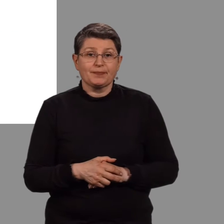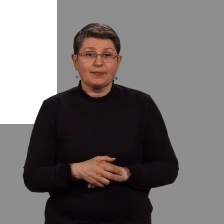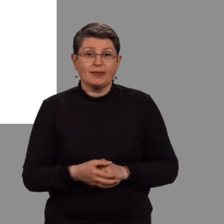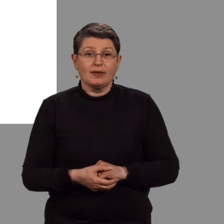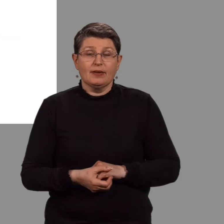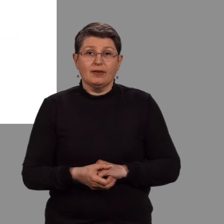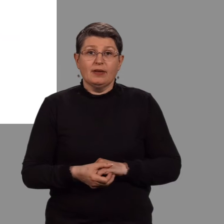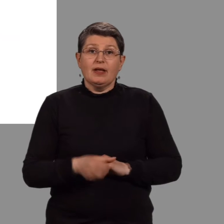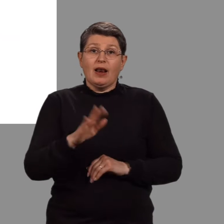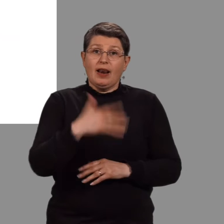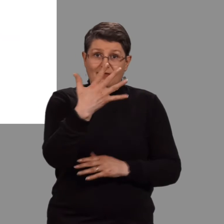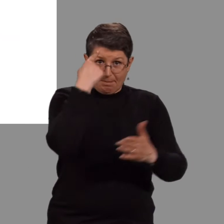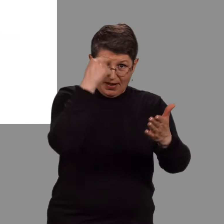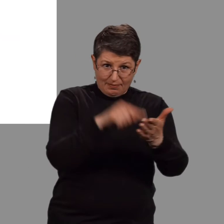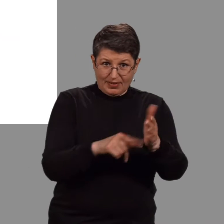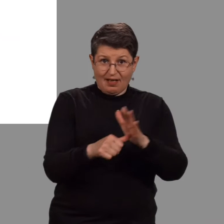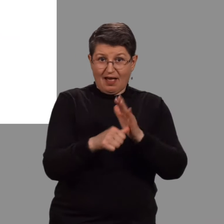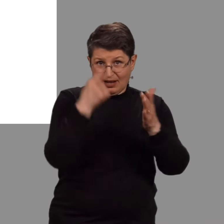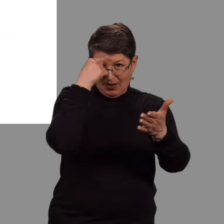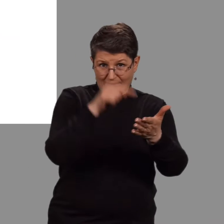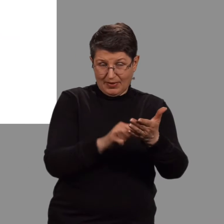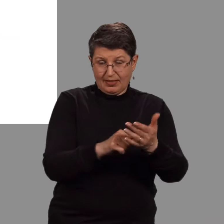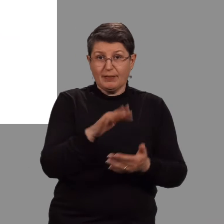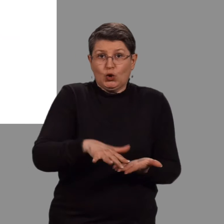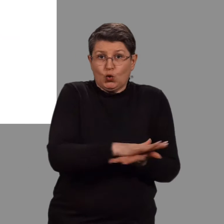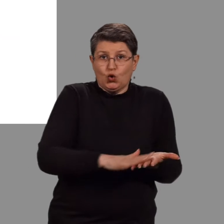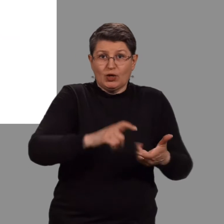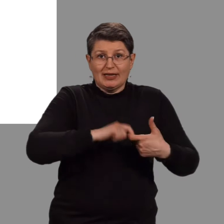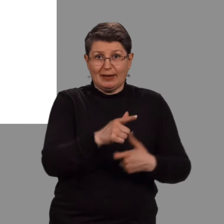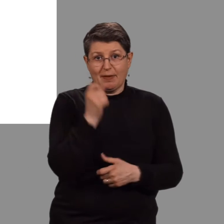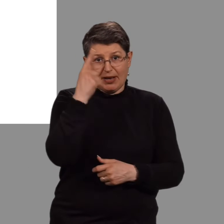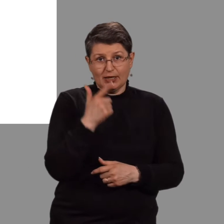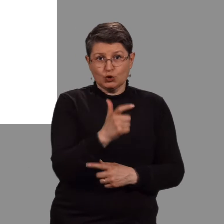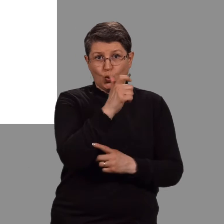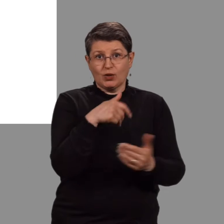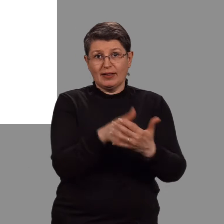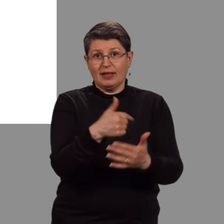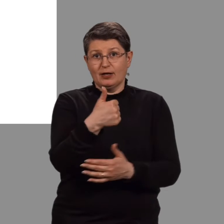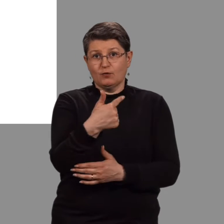Það eru fimm markmið, megin markmið sem að liggja til grundvallar í menningasókn til ásins 2013.